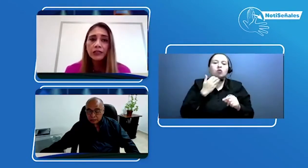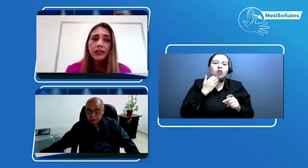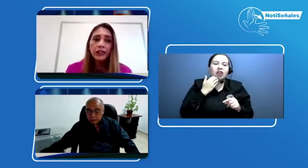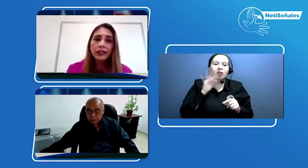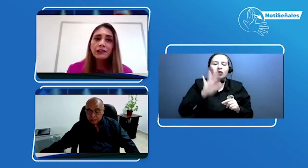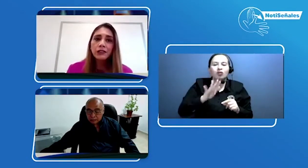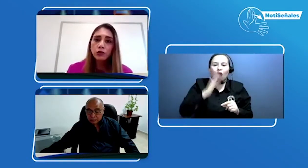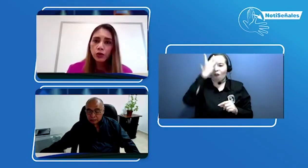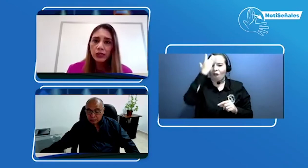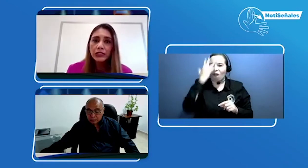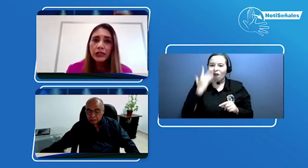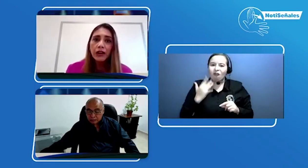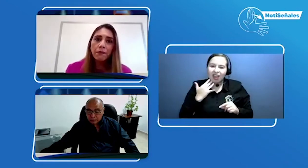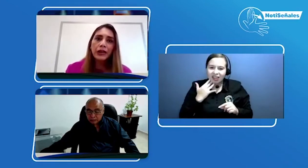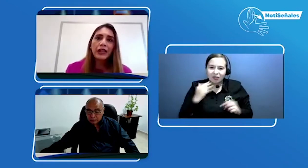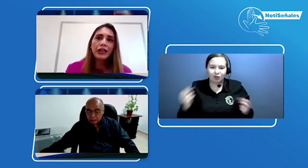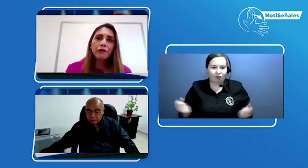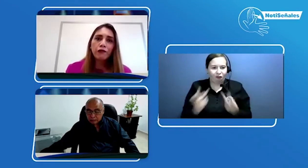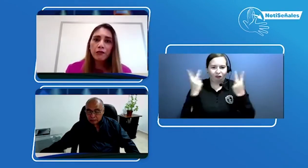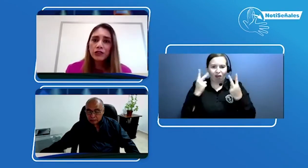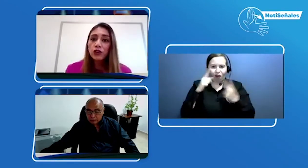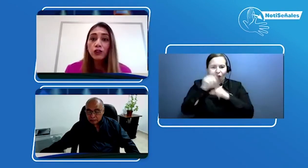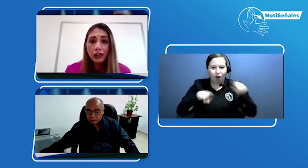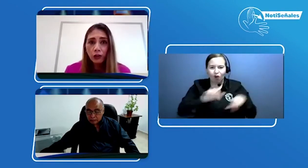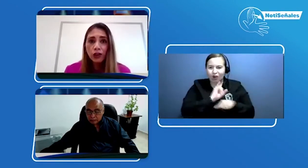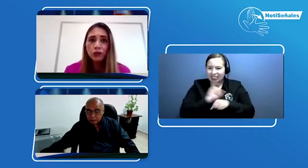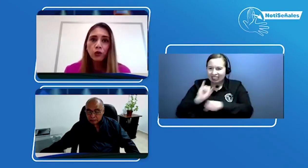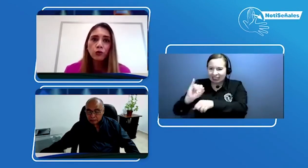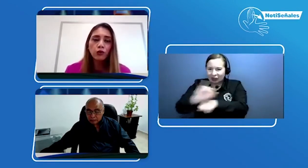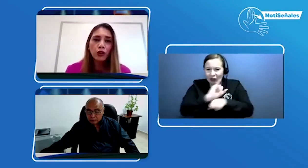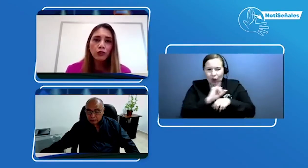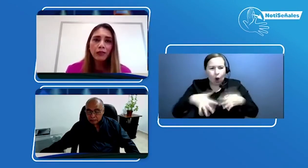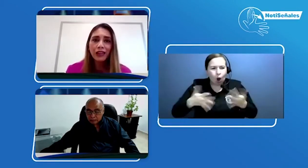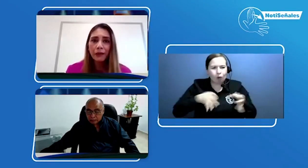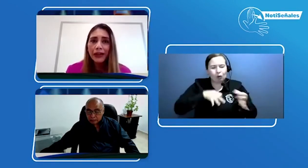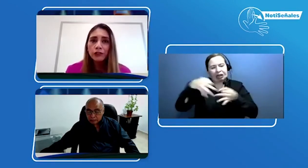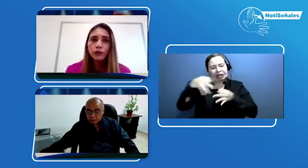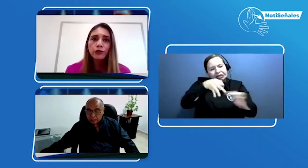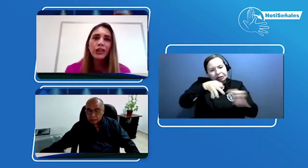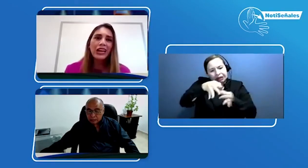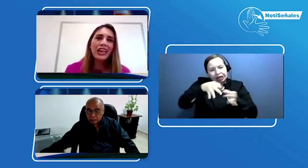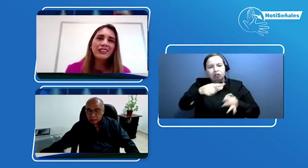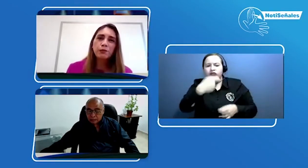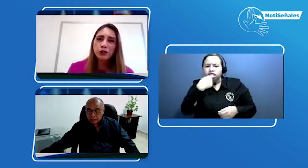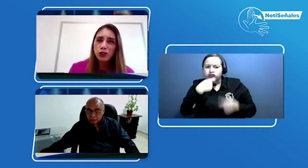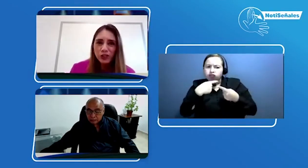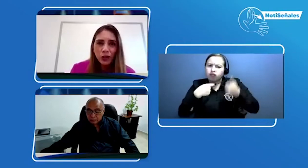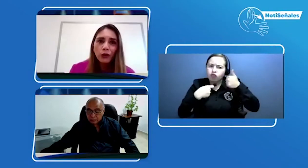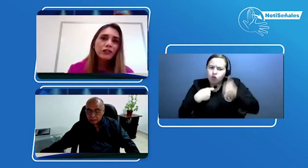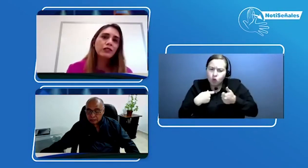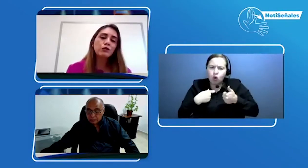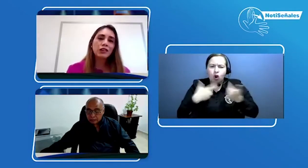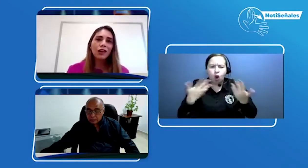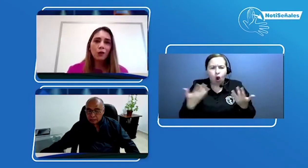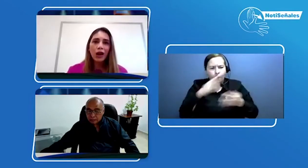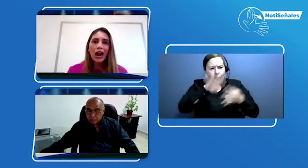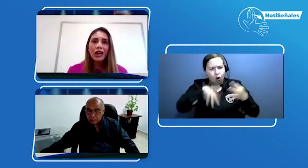instituciones para dar información del correcto uso de los medicamentos, la disposición de los residuos en el hogar,